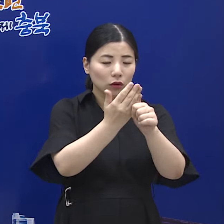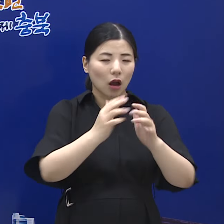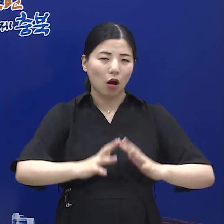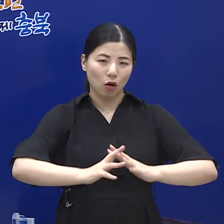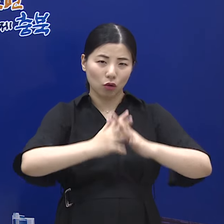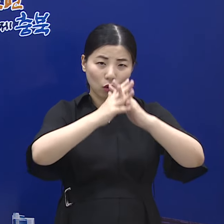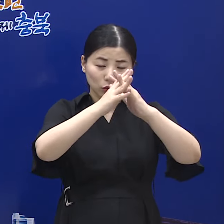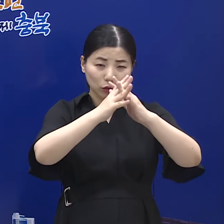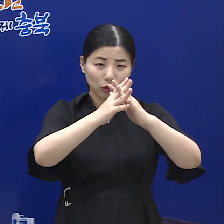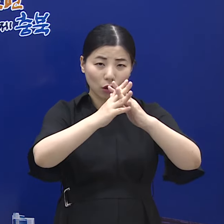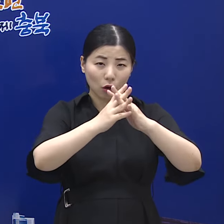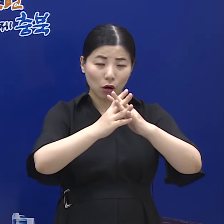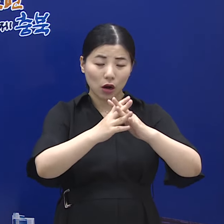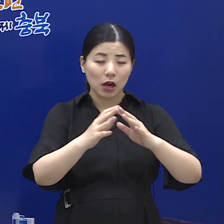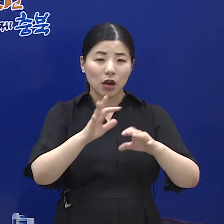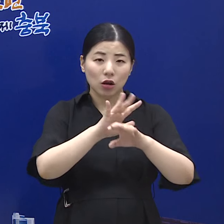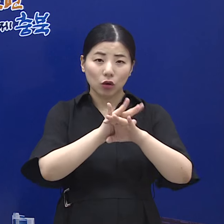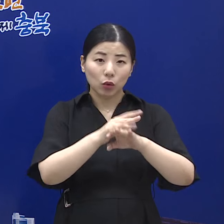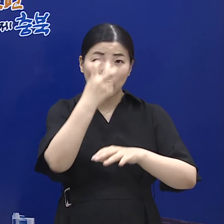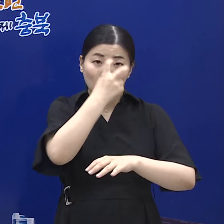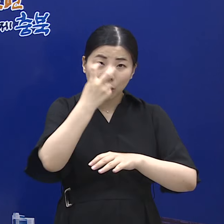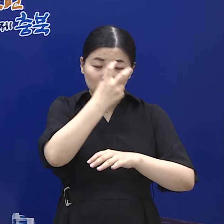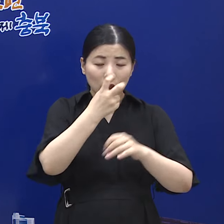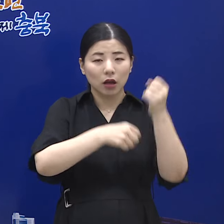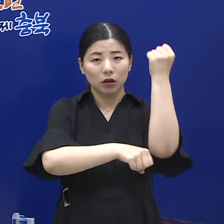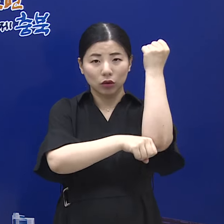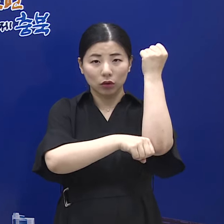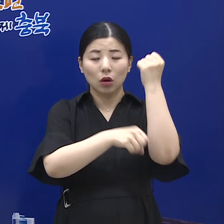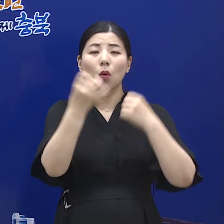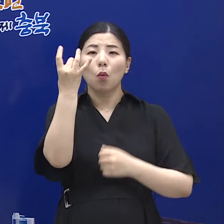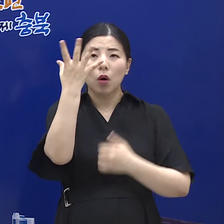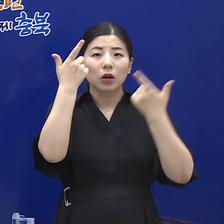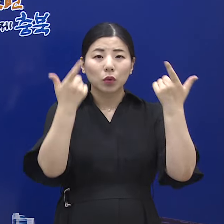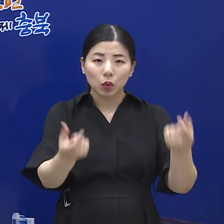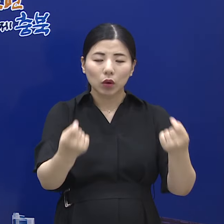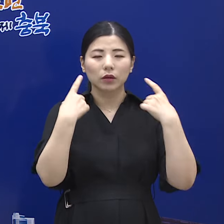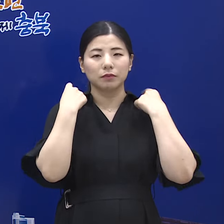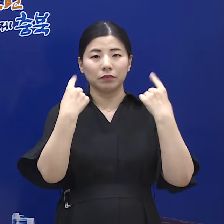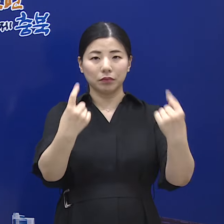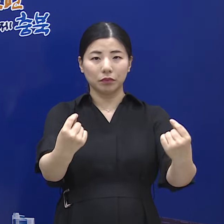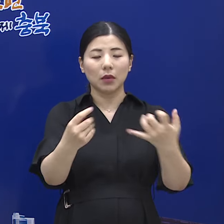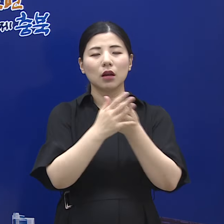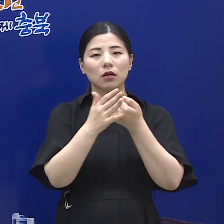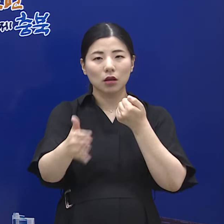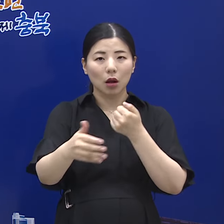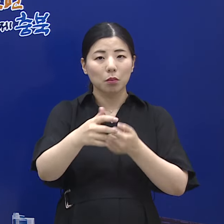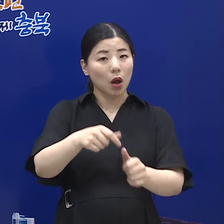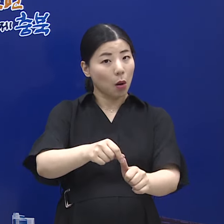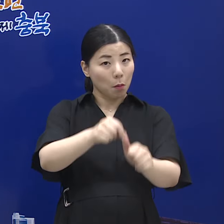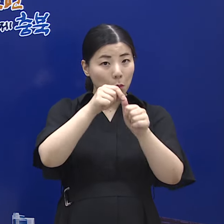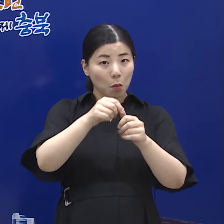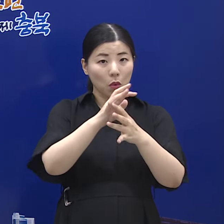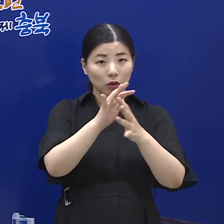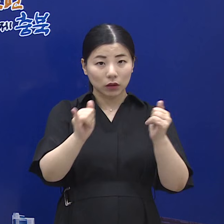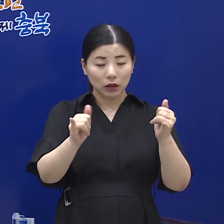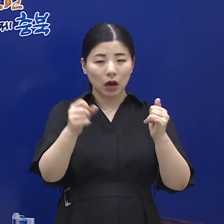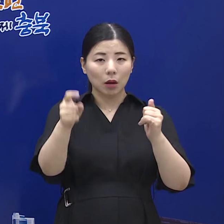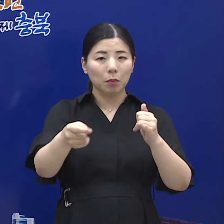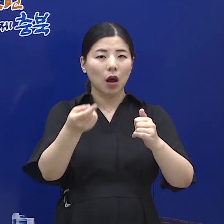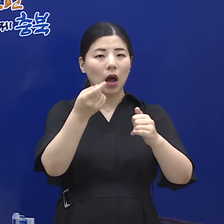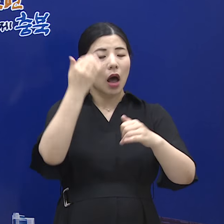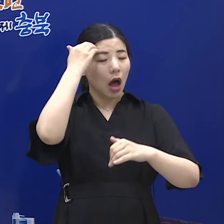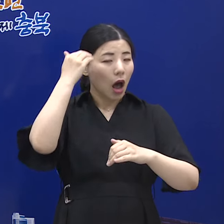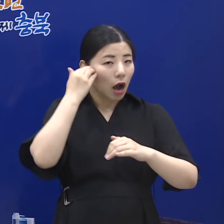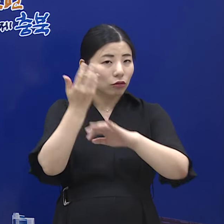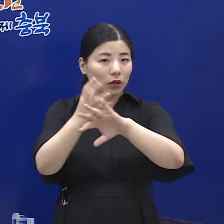현장 근로장 PCR 검사는 기존과 동일하게 유지되니 고용주께서는 내 외국인 신규